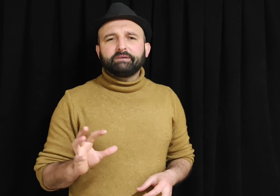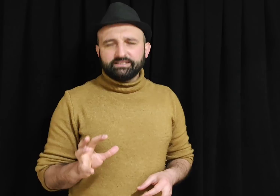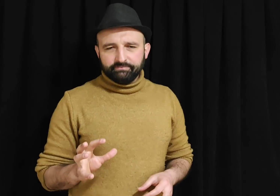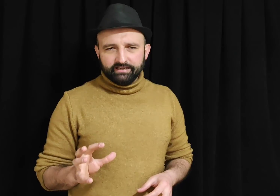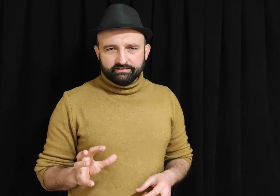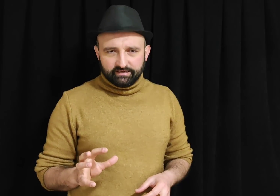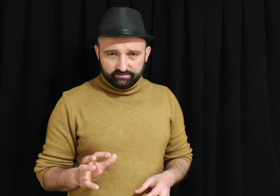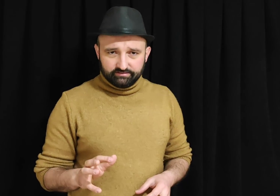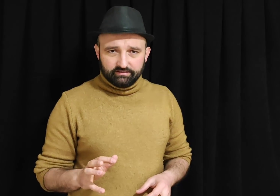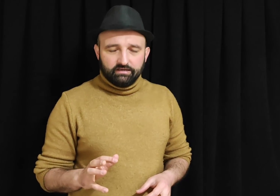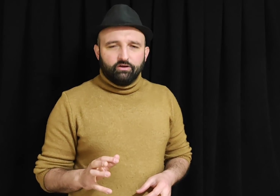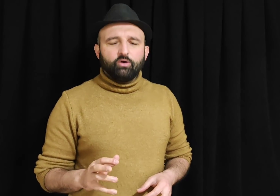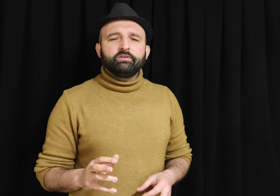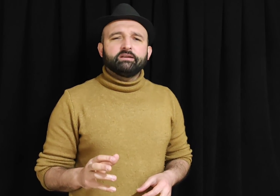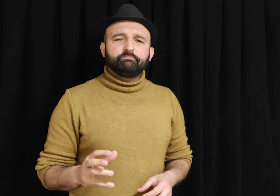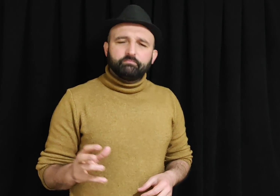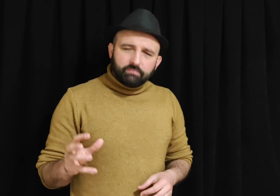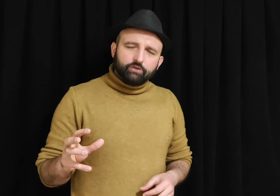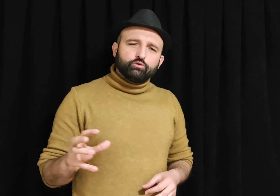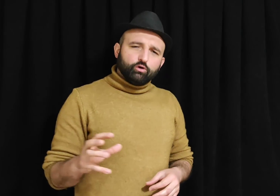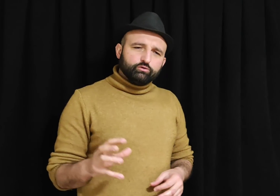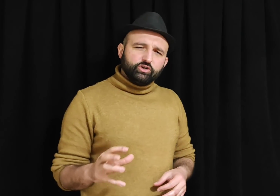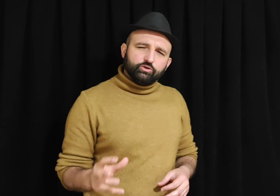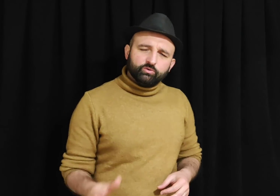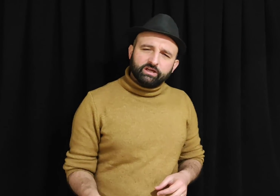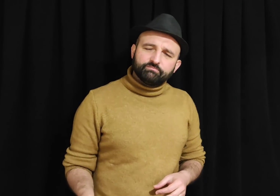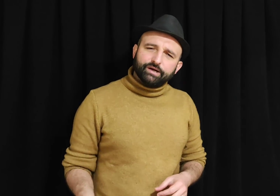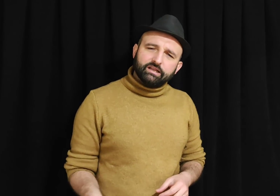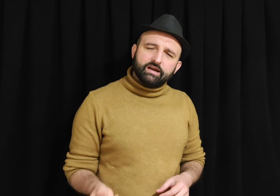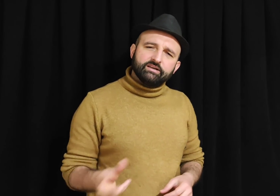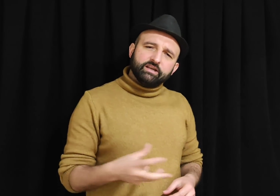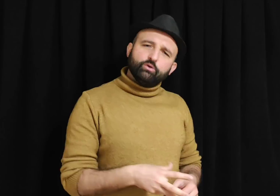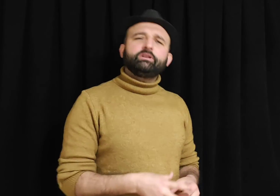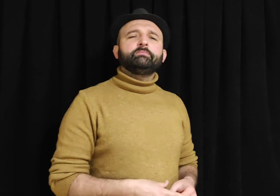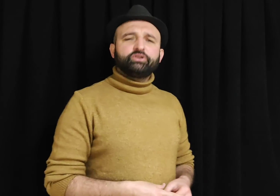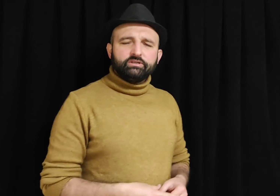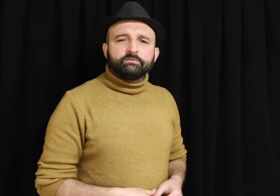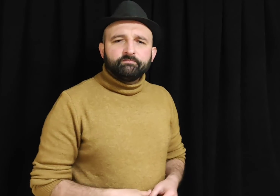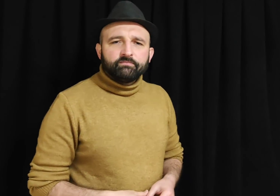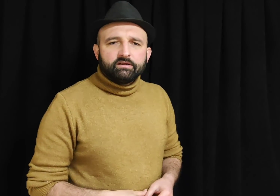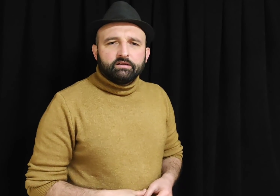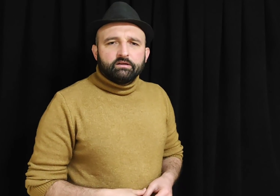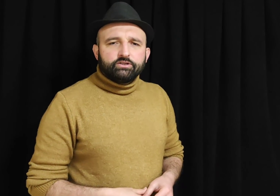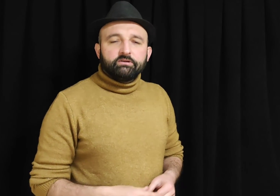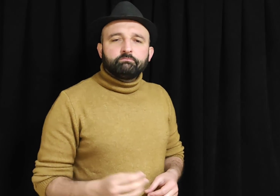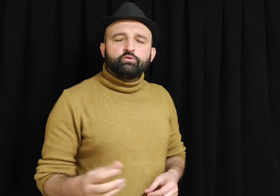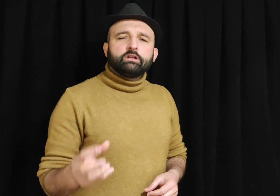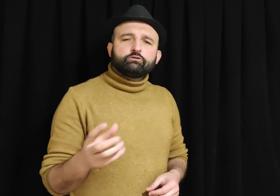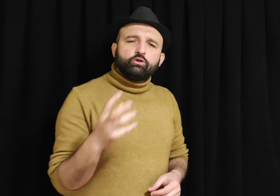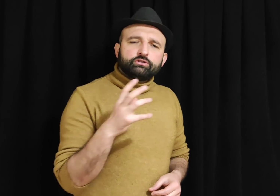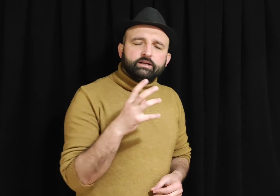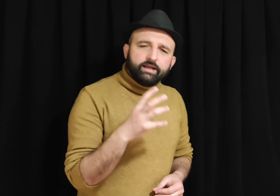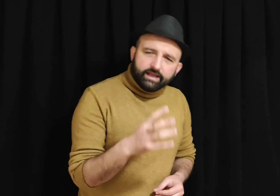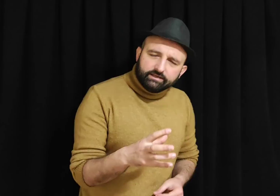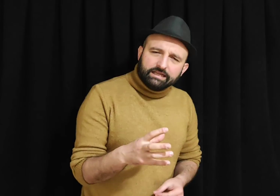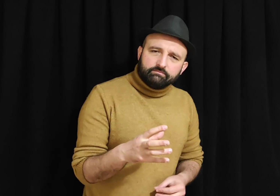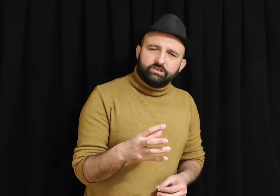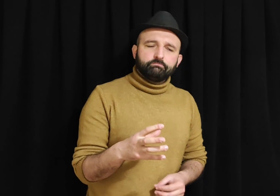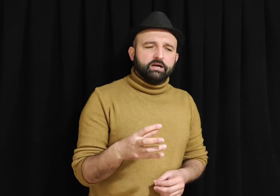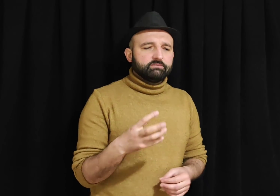basmayanlardır. Onlar mağdur olduğu için onların paralarını geri ödemiştir. Şimdi bunu da dosyaya ekletmiş, bakın